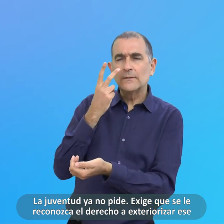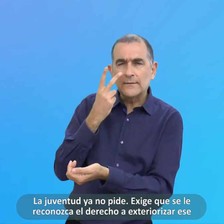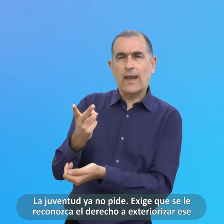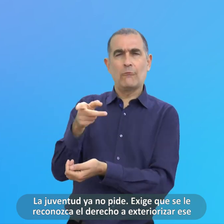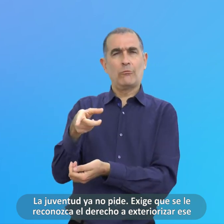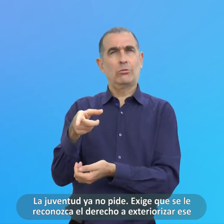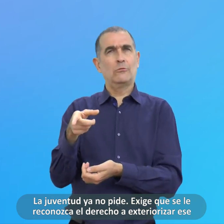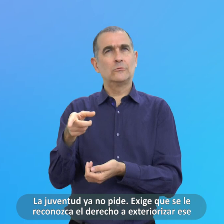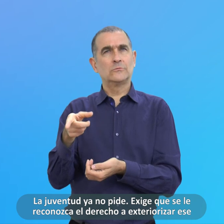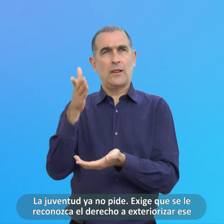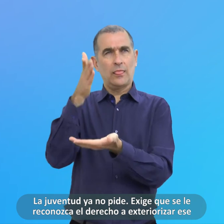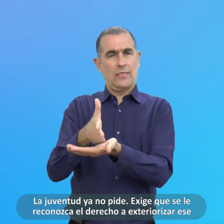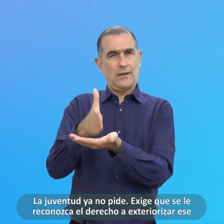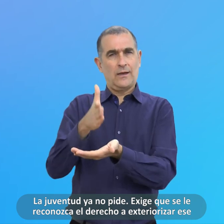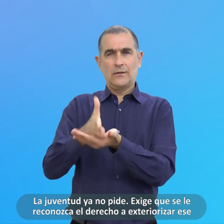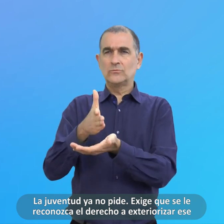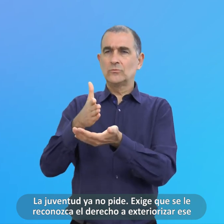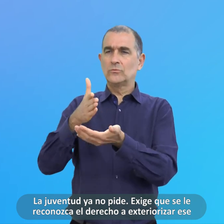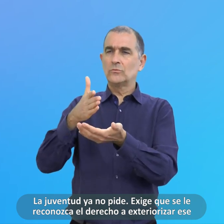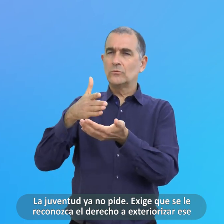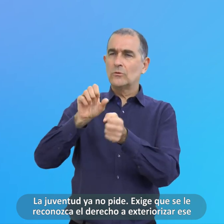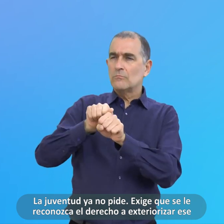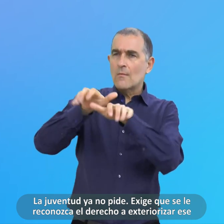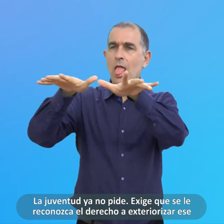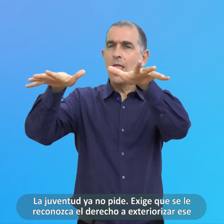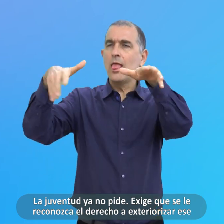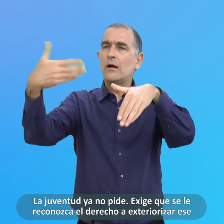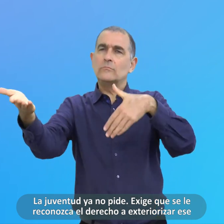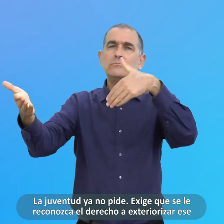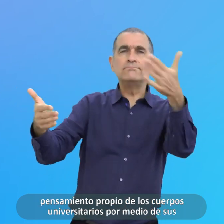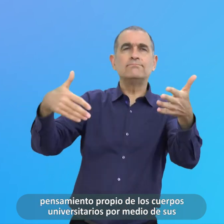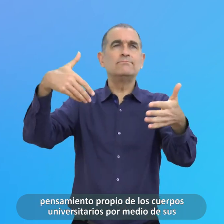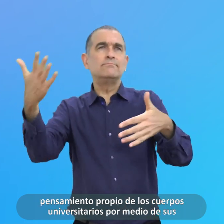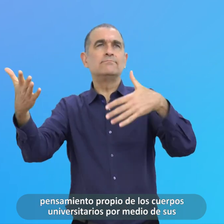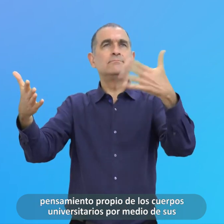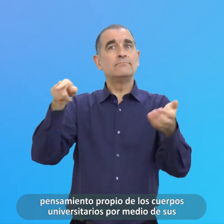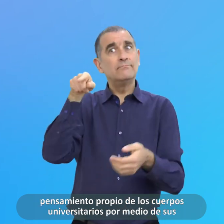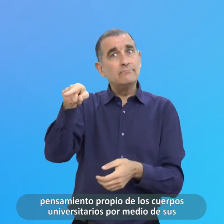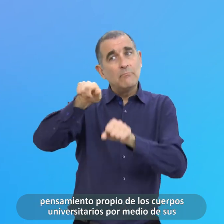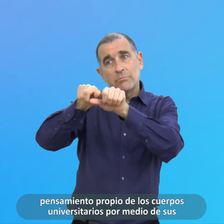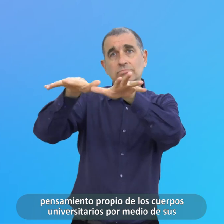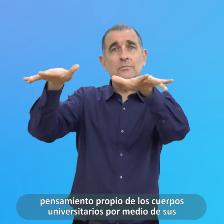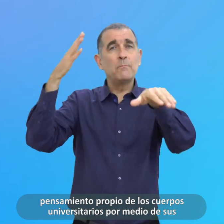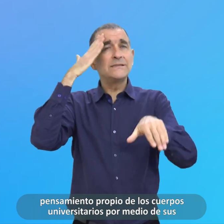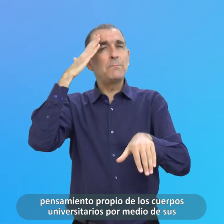Reconozca El Derecho A Exteriorizar Ese